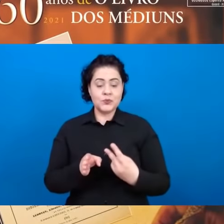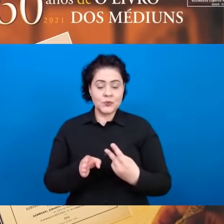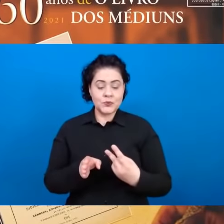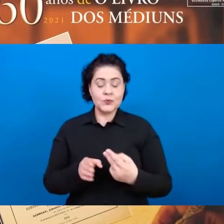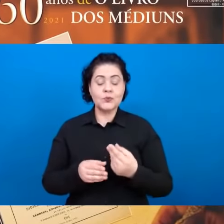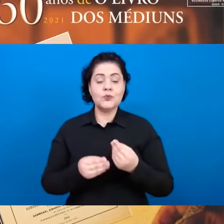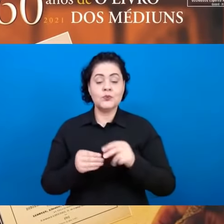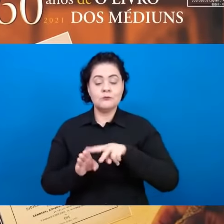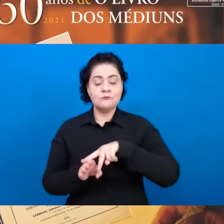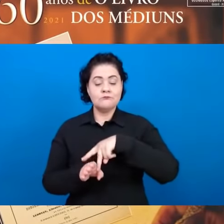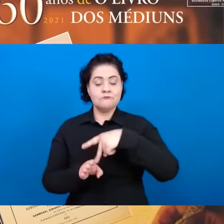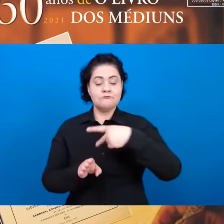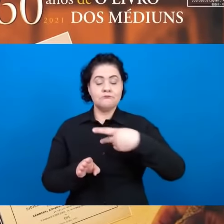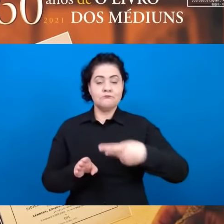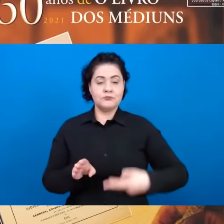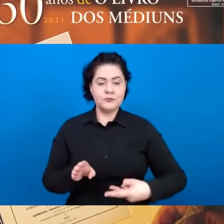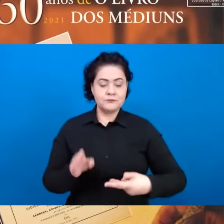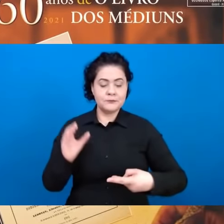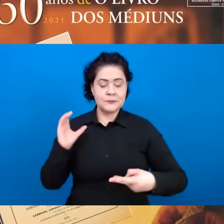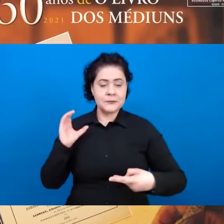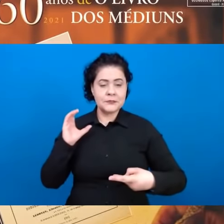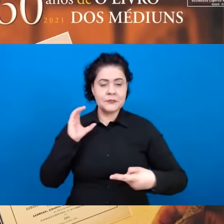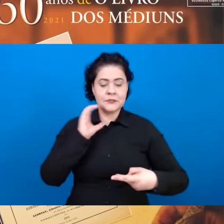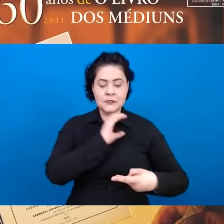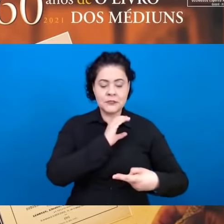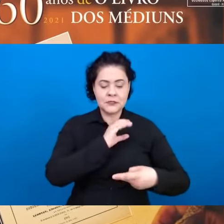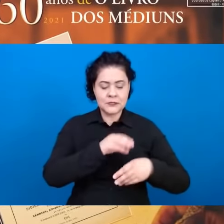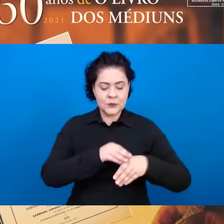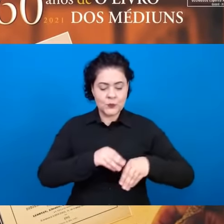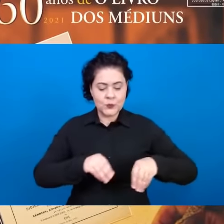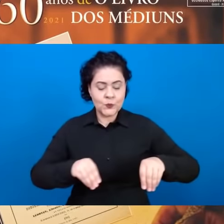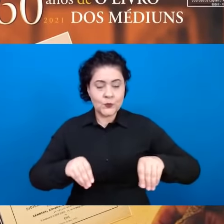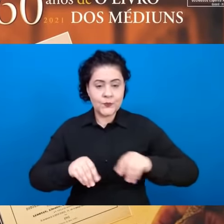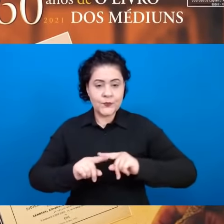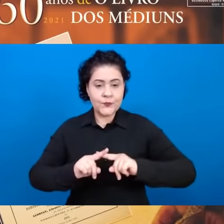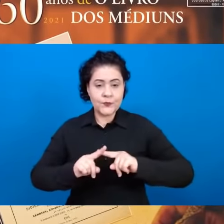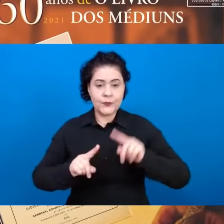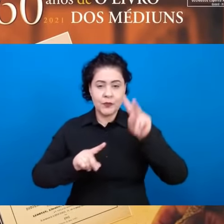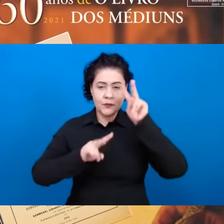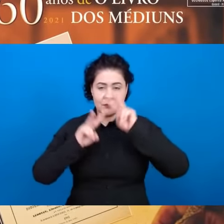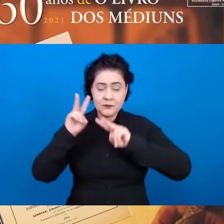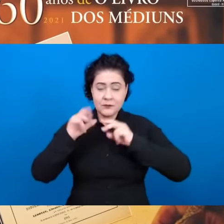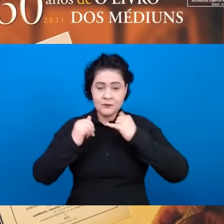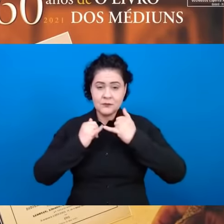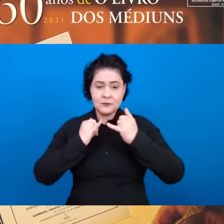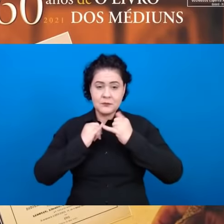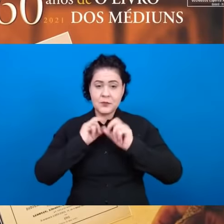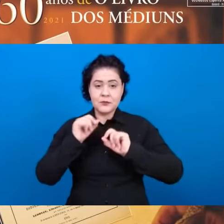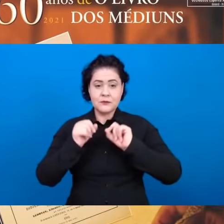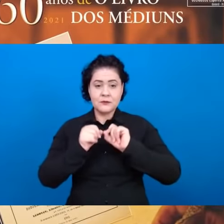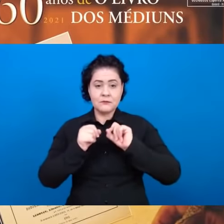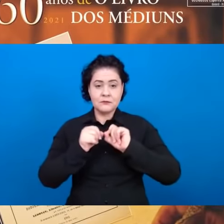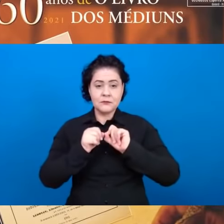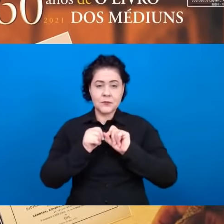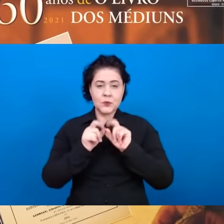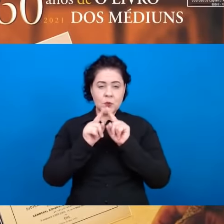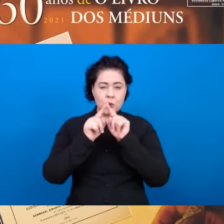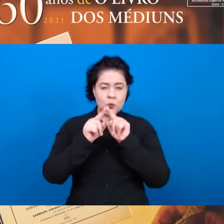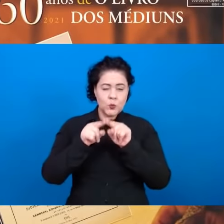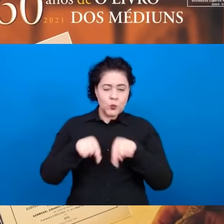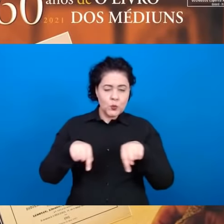areia ardente. A visão, no entanto, parece dilatar-se ao infinito.